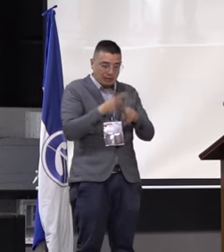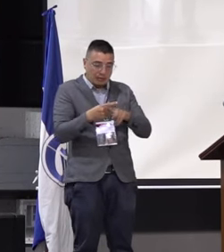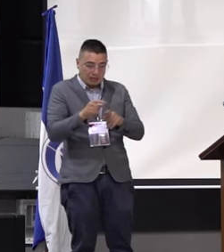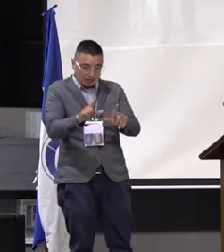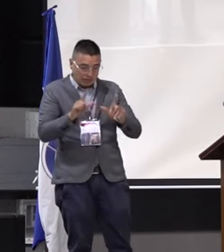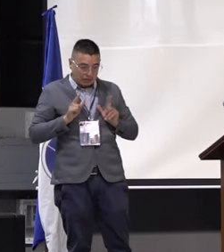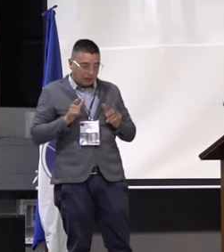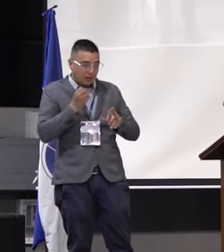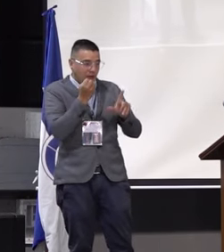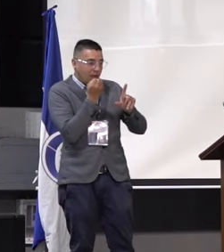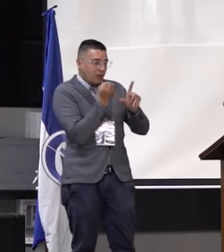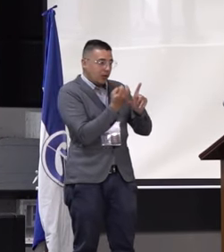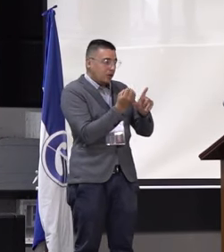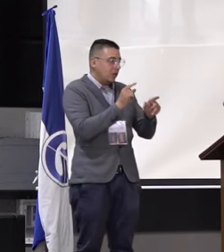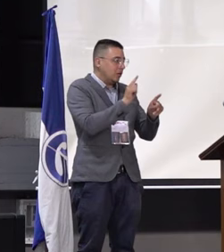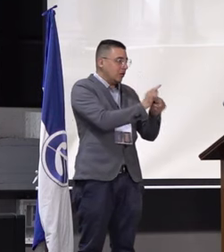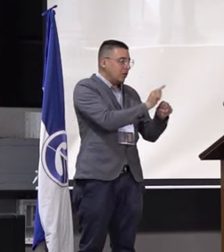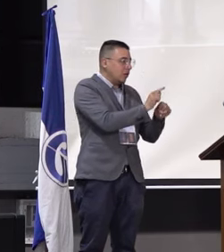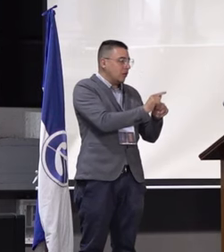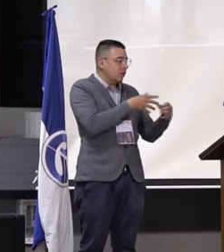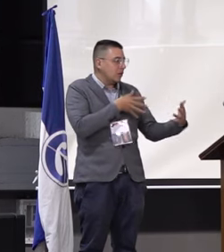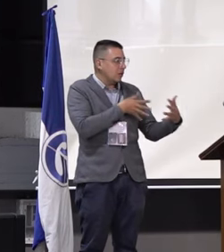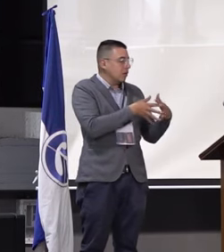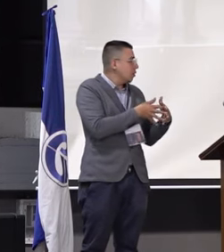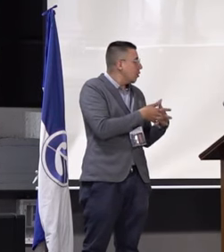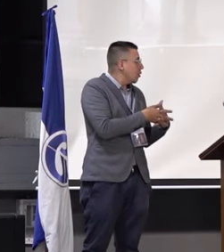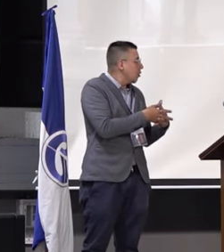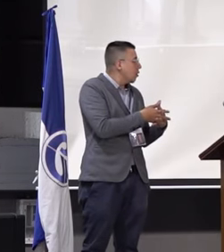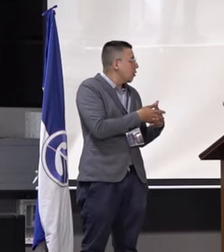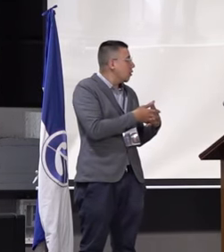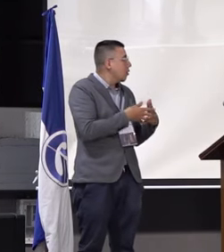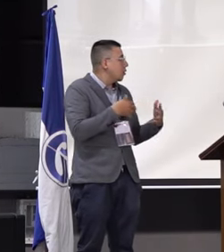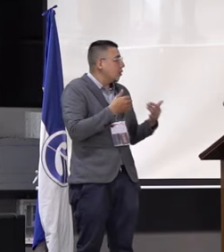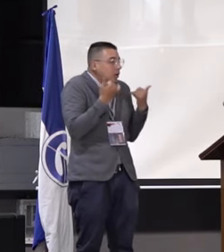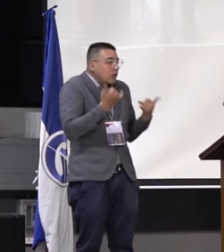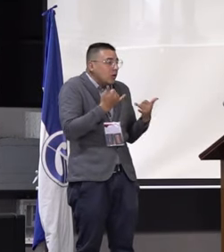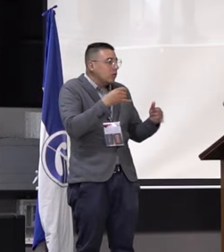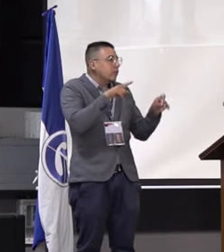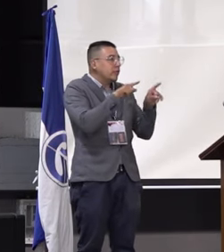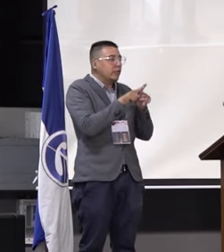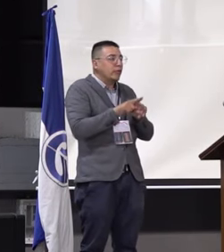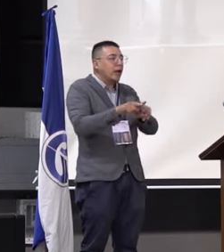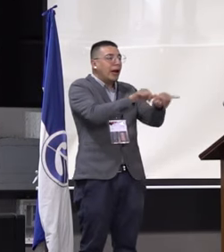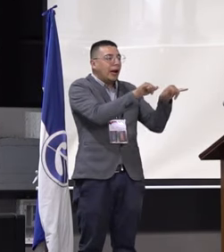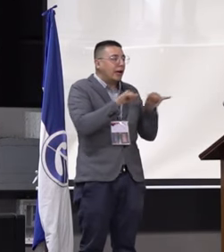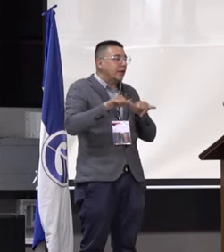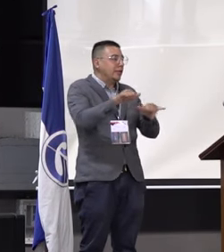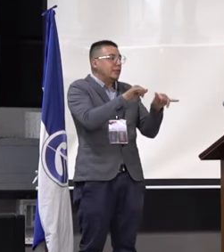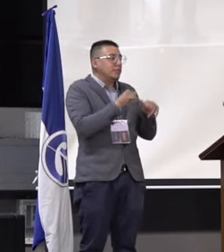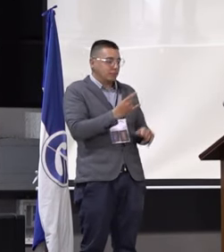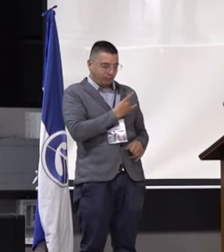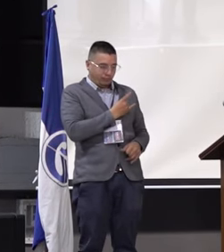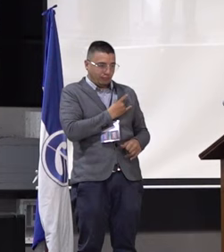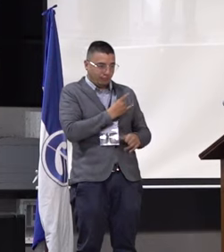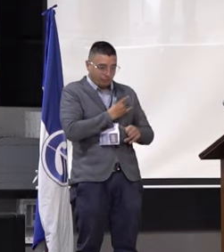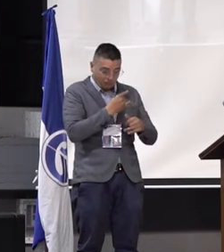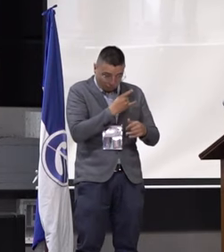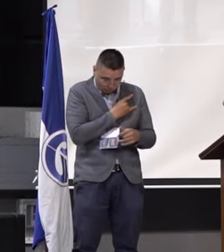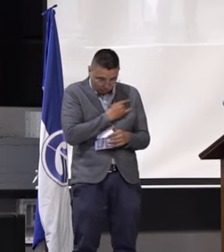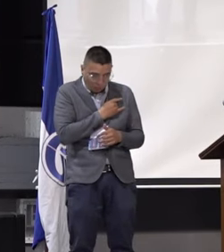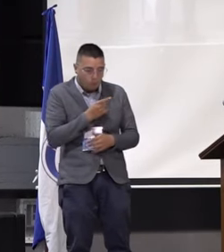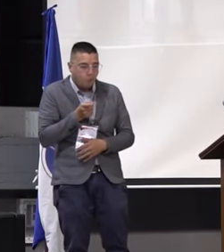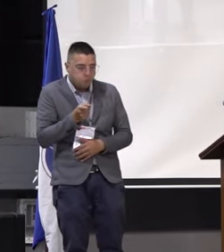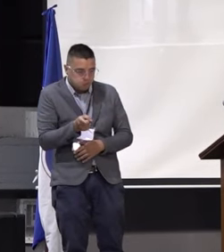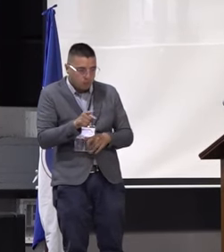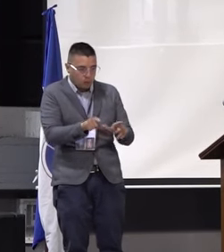de facultad vamos a estar articulados con ustedes para lo que se quiere hacer. Que creo que en últimas todos creemos lo mismo, que es defender la universidad y tener una universidad en un lugar